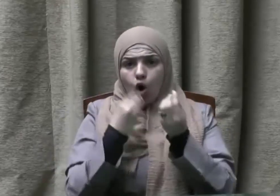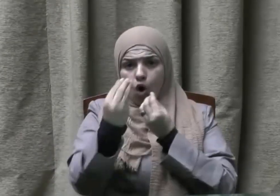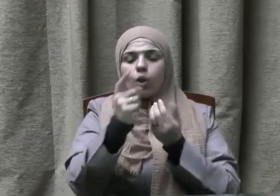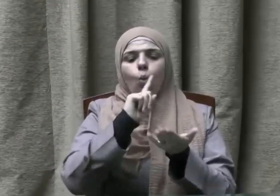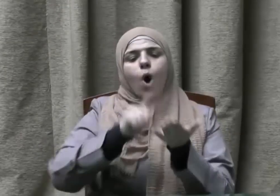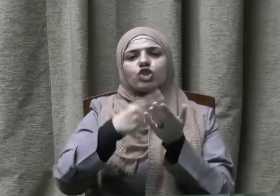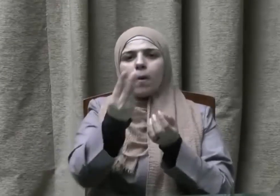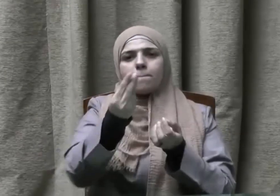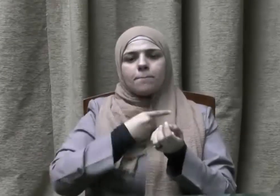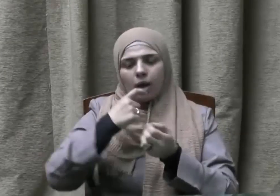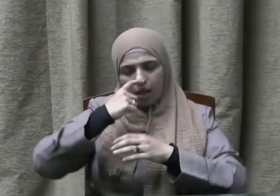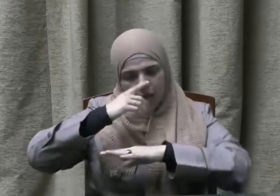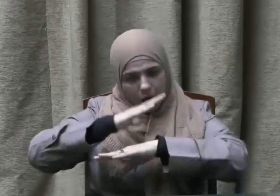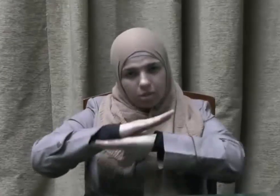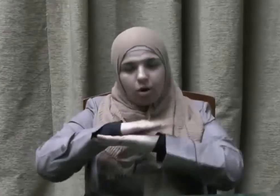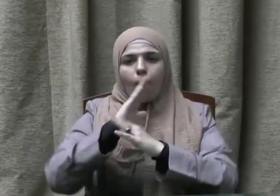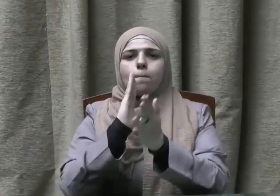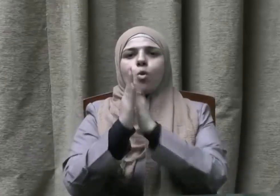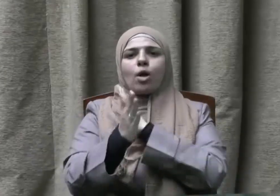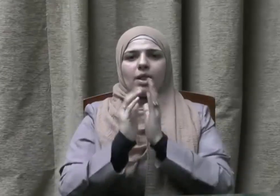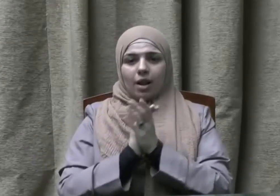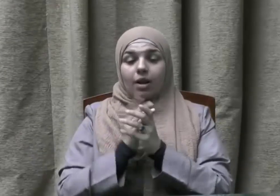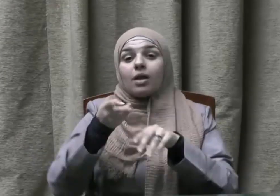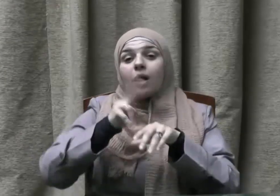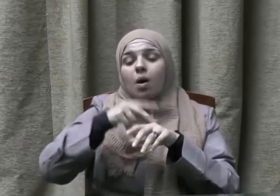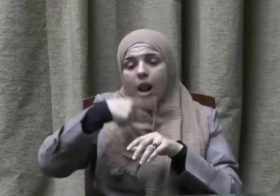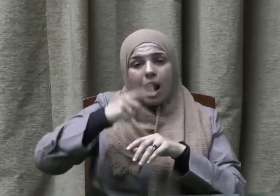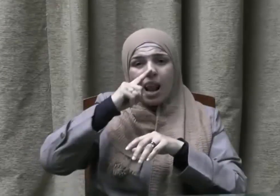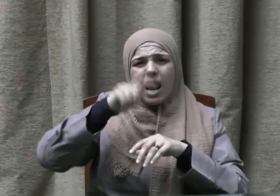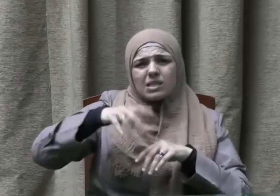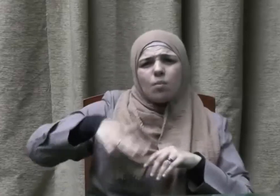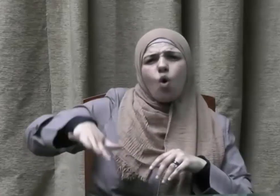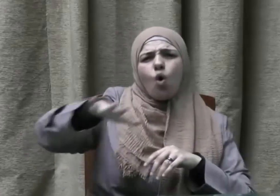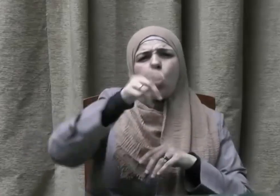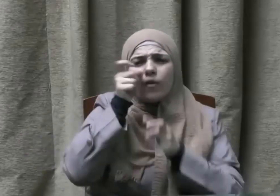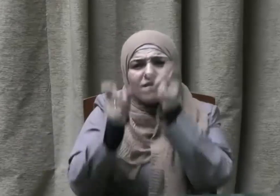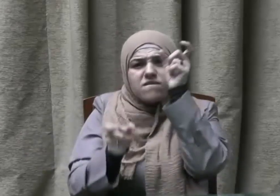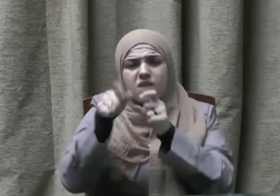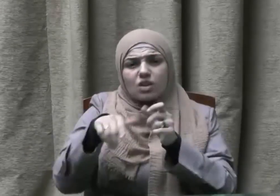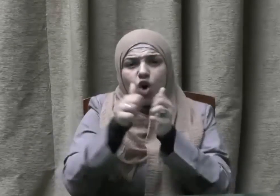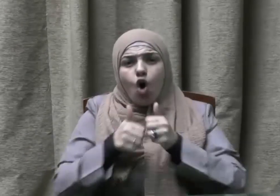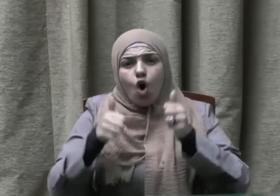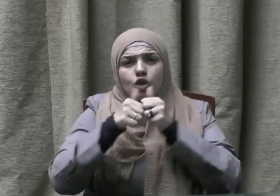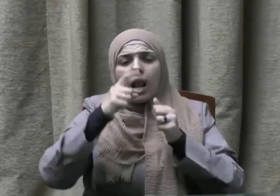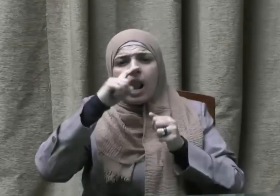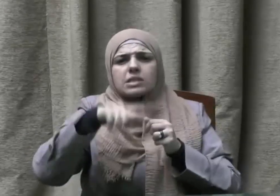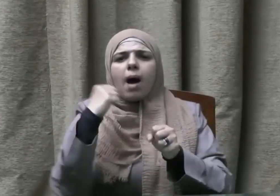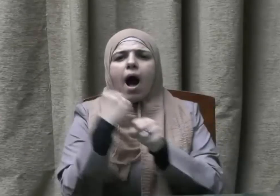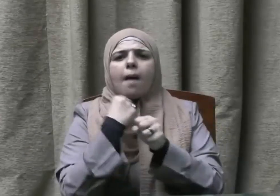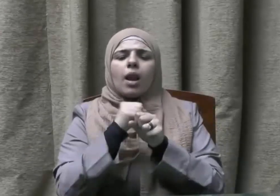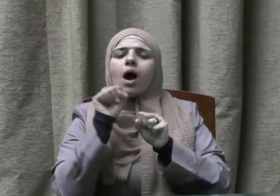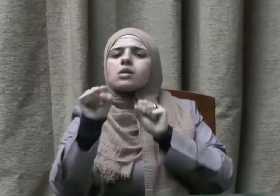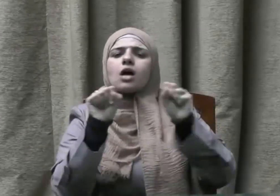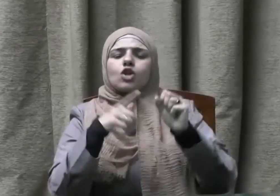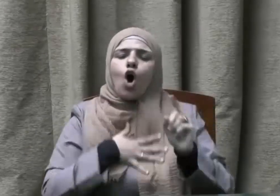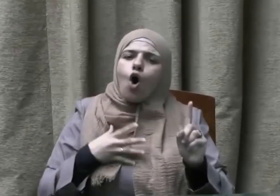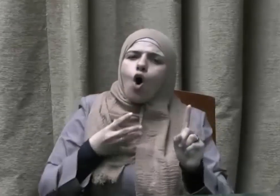أفراد الأسرة تكاملية تبادلية حقوق وواجبات واحترام متبادل